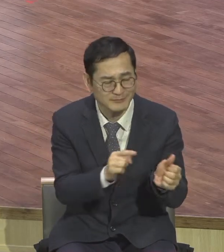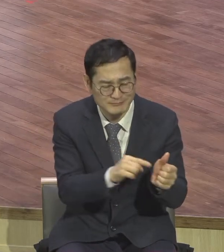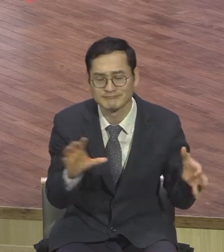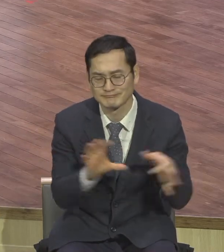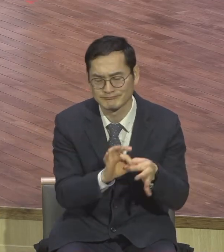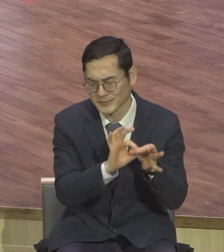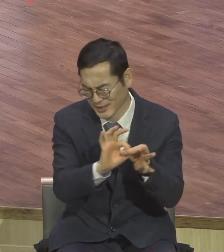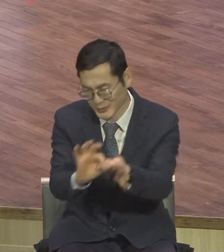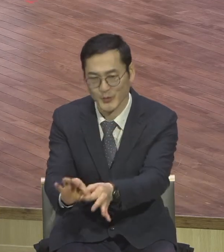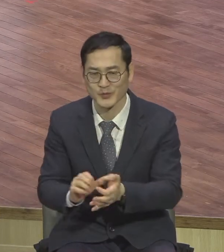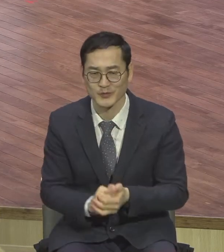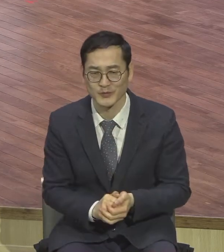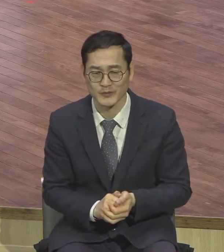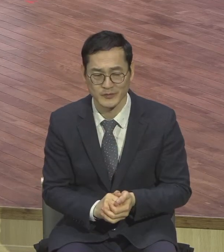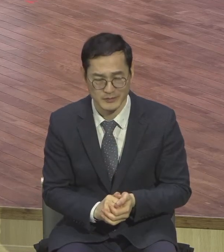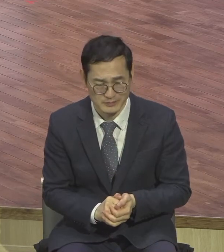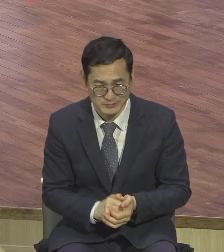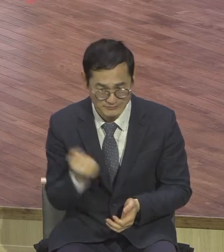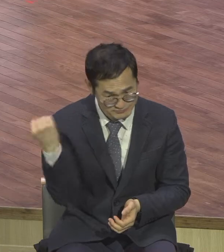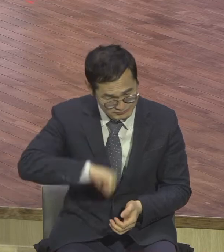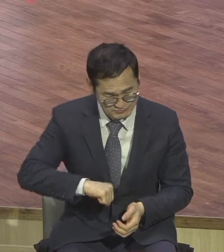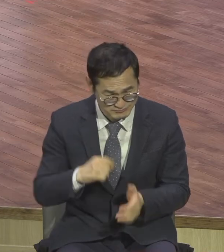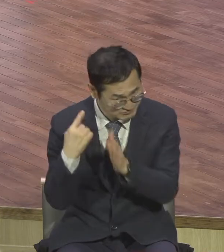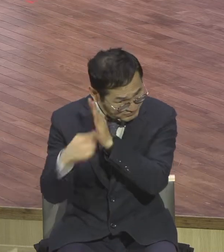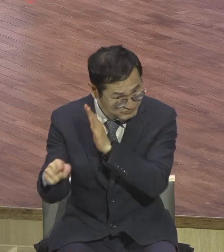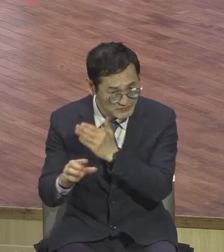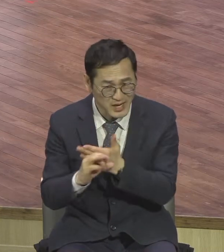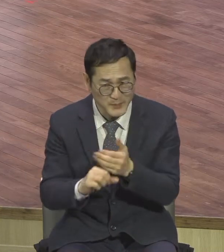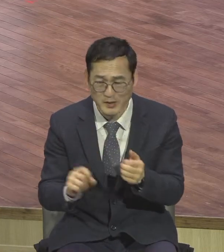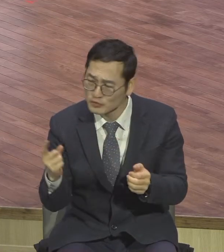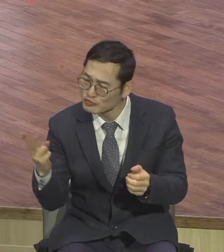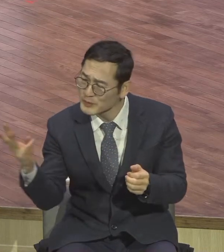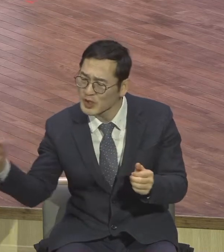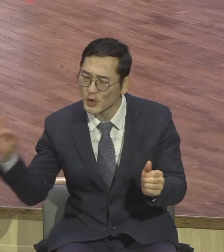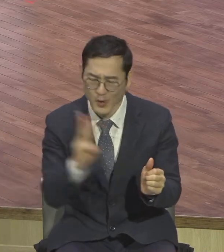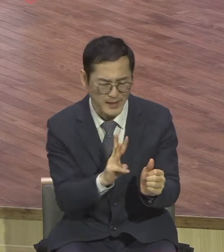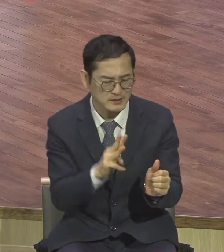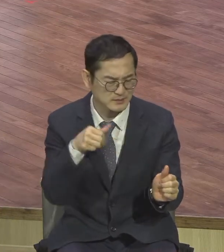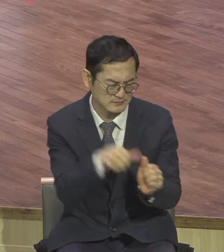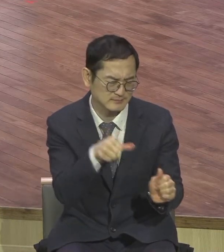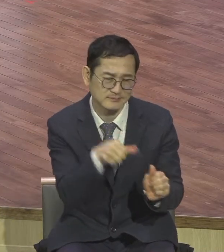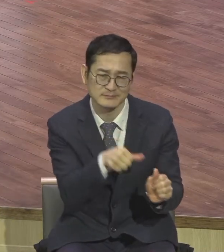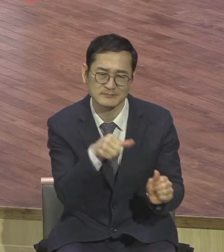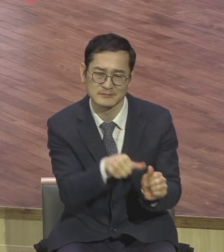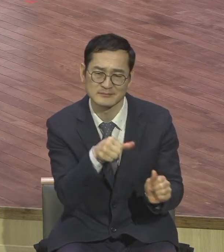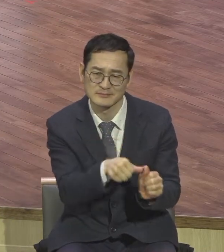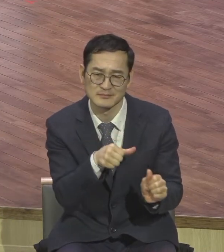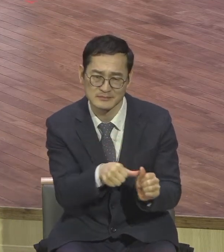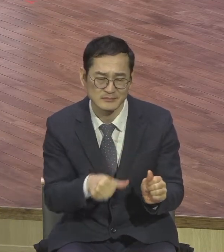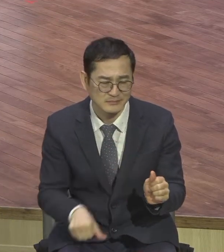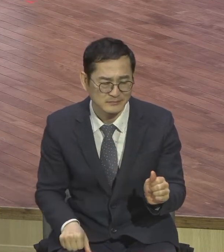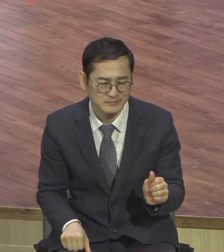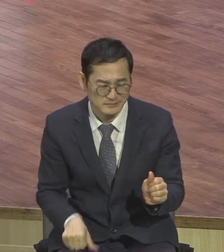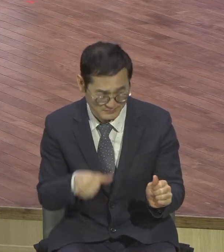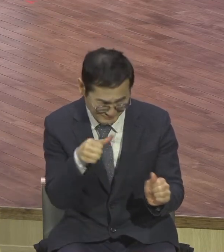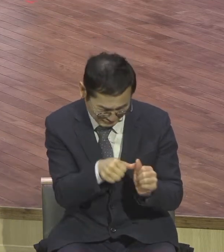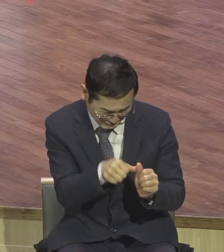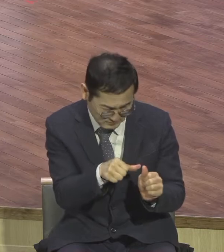않거든 한두 사람을 데리고 가서 두세 정인의 입으로 말마다 확정하게 하라 만일 그들의